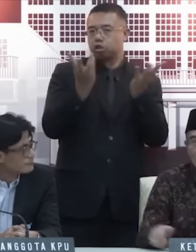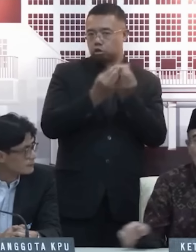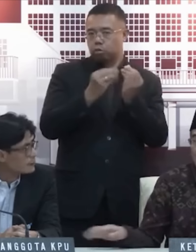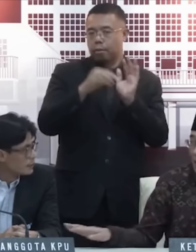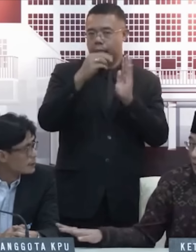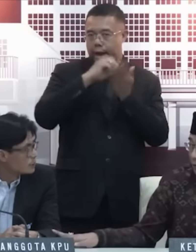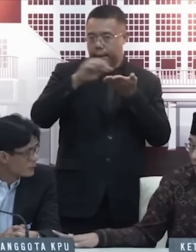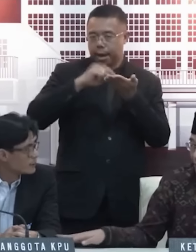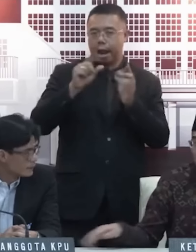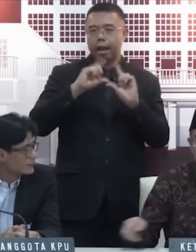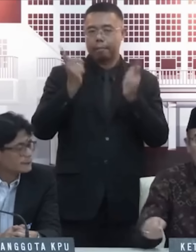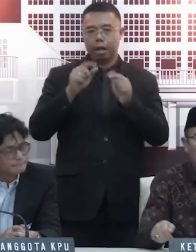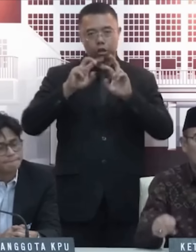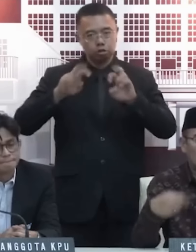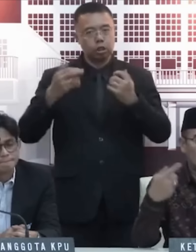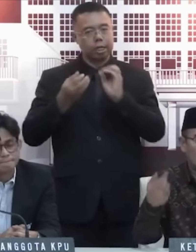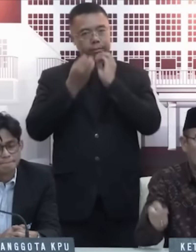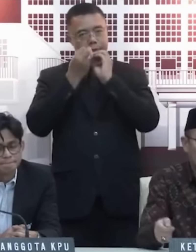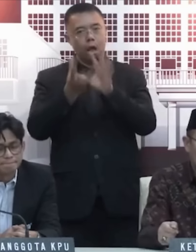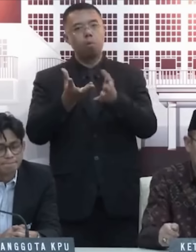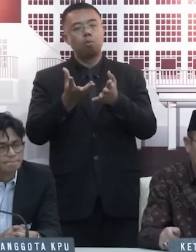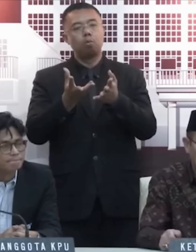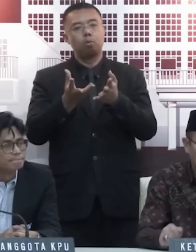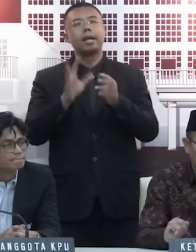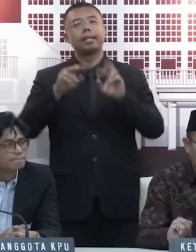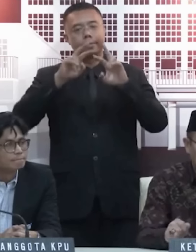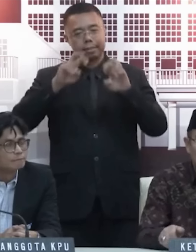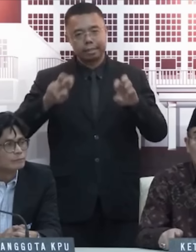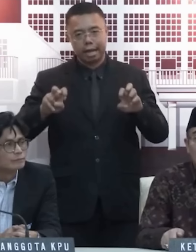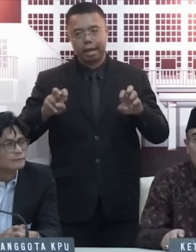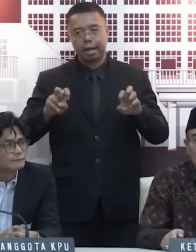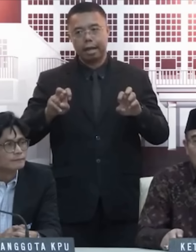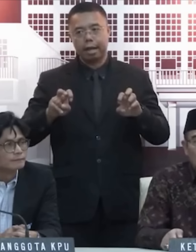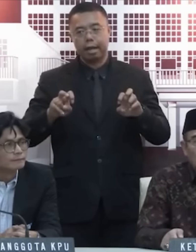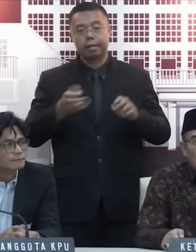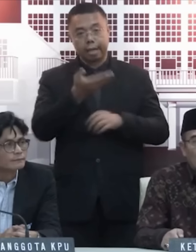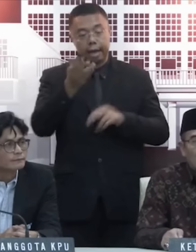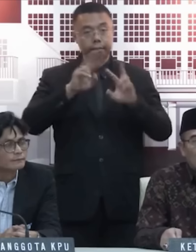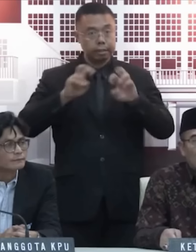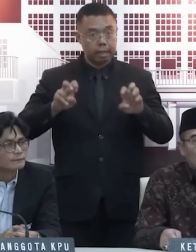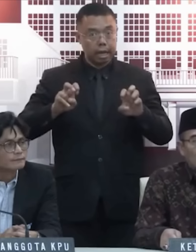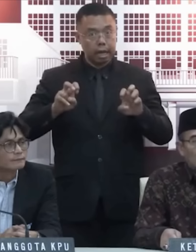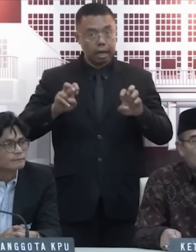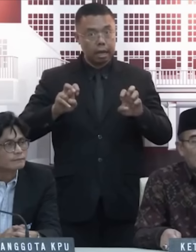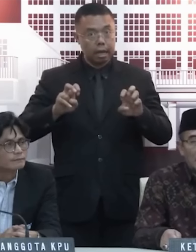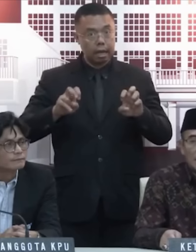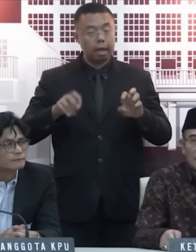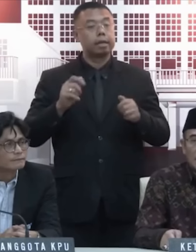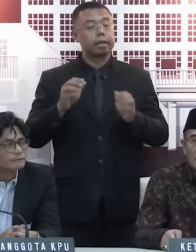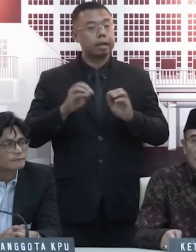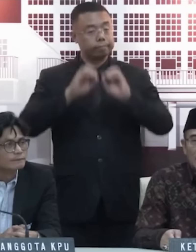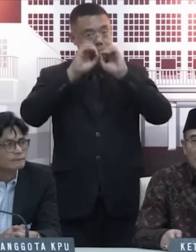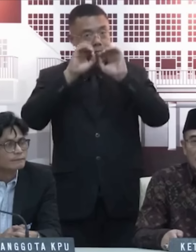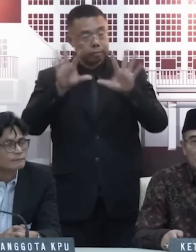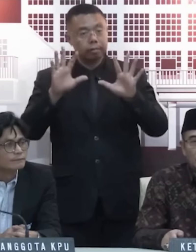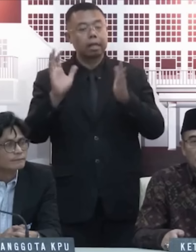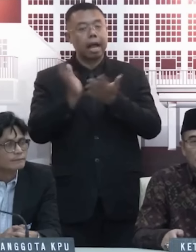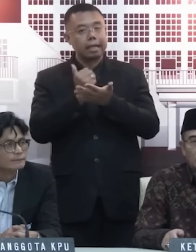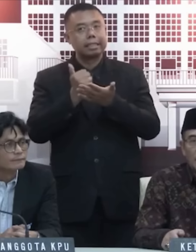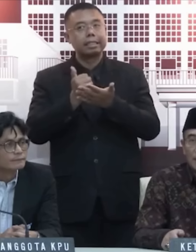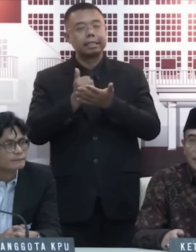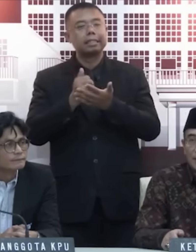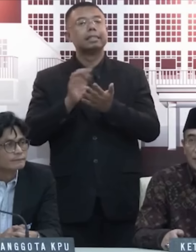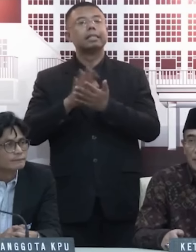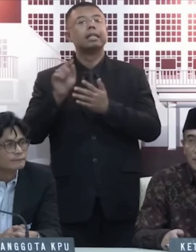dan nama-nama lembaga survei ya. Nanti bisa dicek lagi di jurnalus. Bisa dicek apakah yang merilis hasil exit